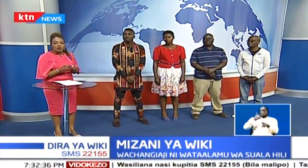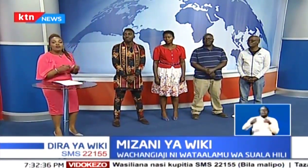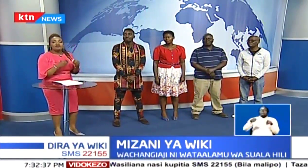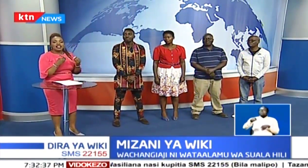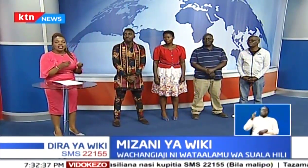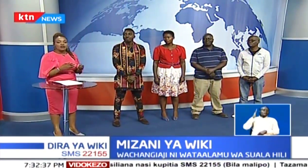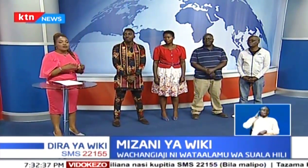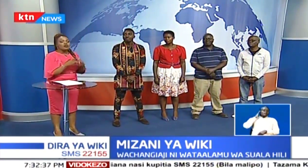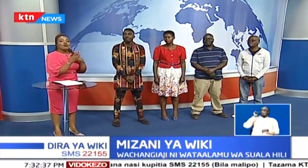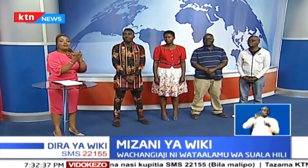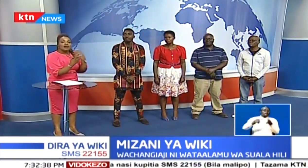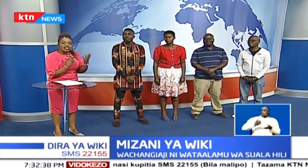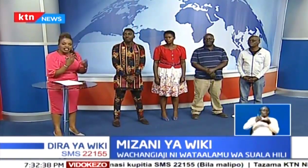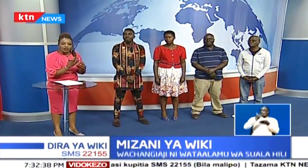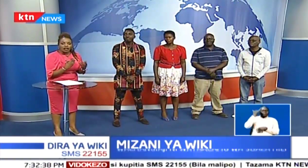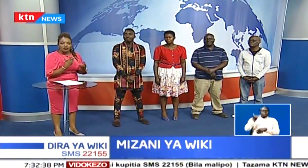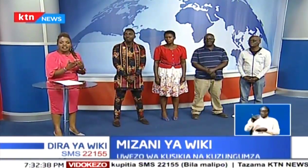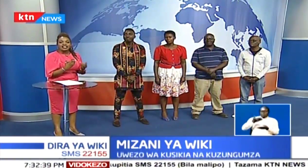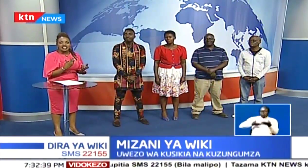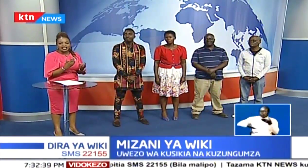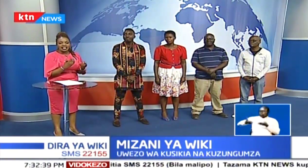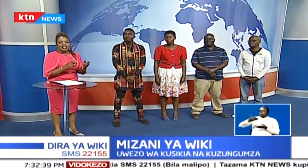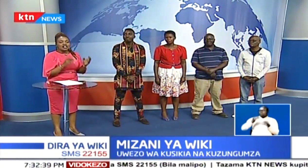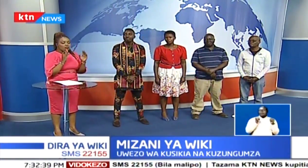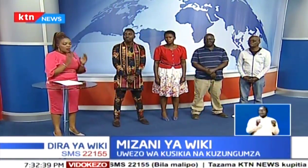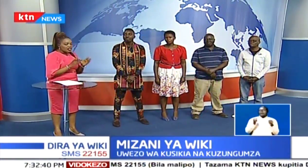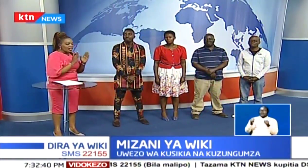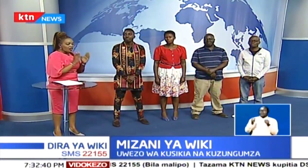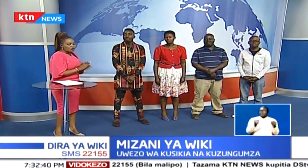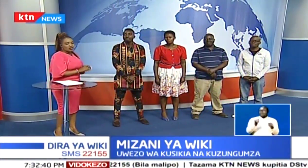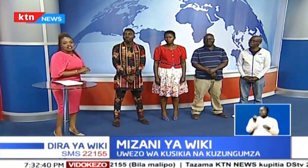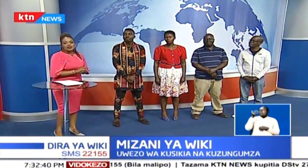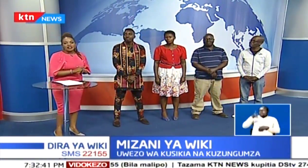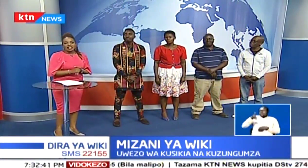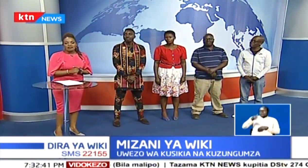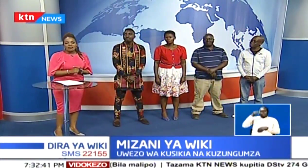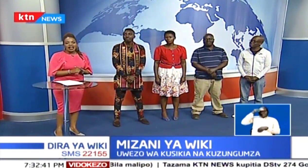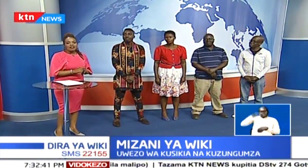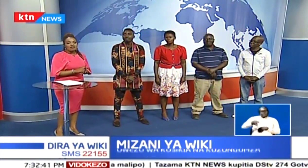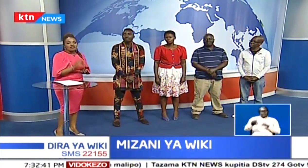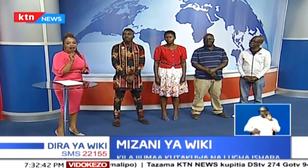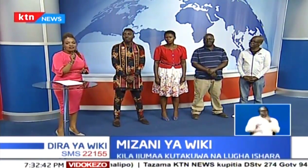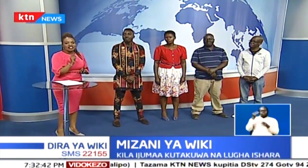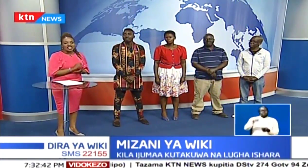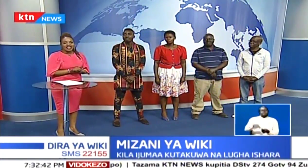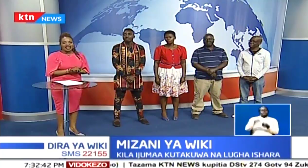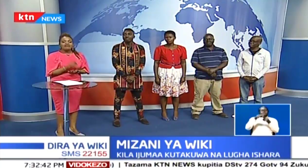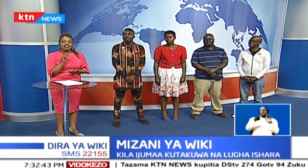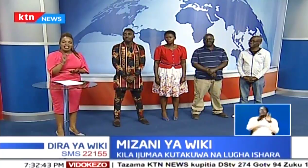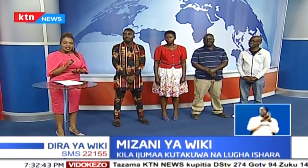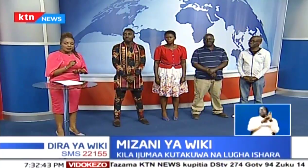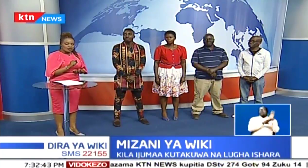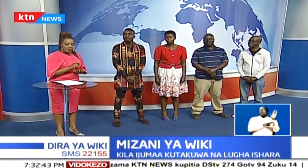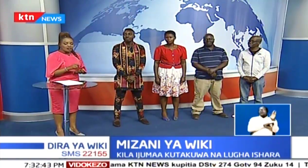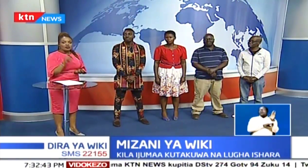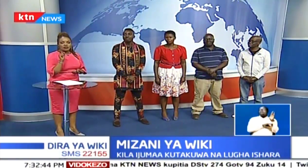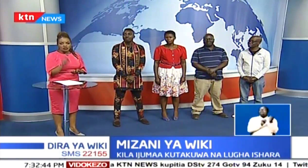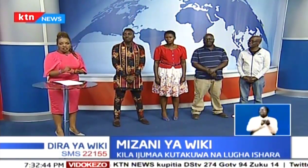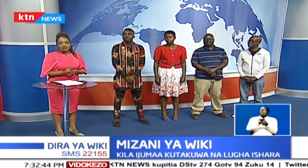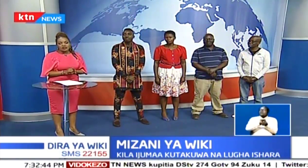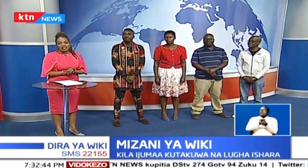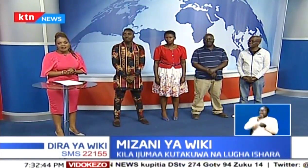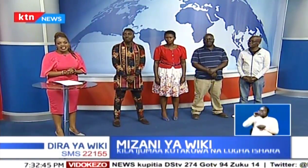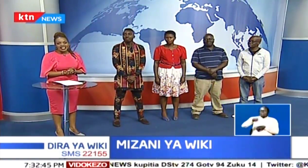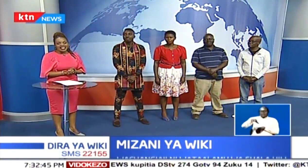uwezo wakumsaidia kwa sabu mawasiliano ya nakuwa ni tete. Ndiposa leo tunazindua sehemu maalu fahamu ishara. Kila siku ya ijumaa